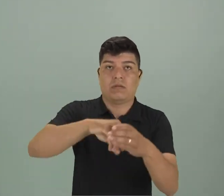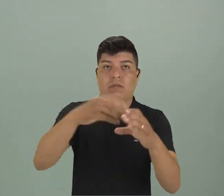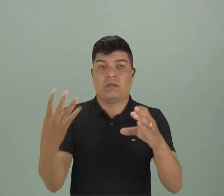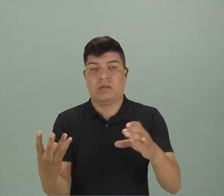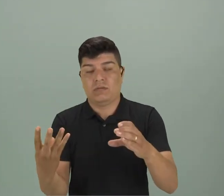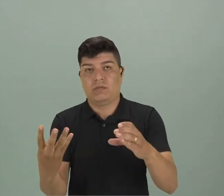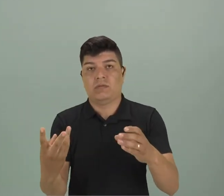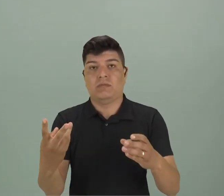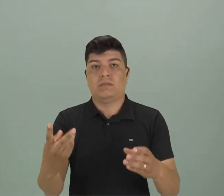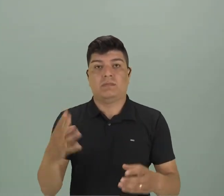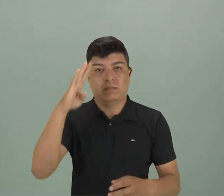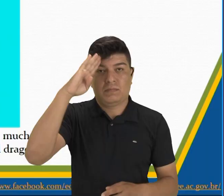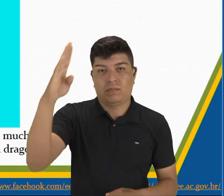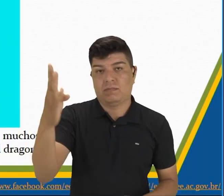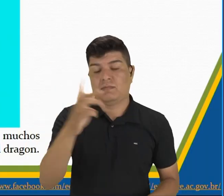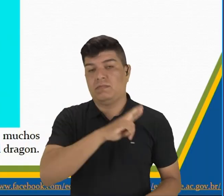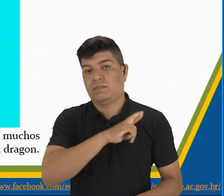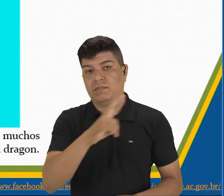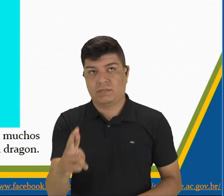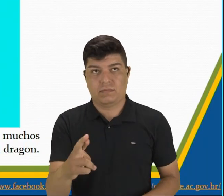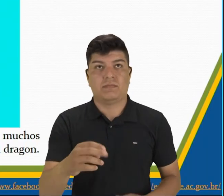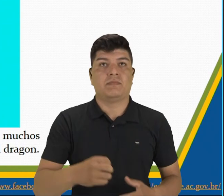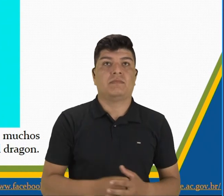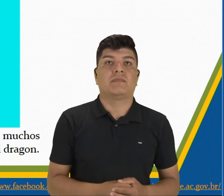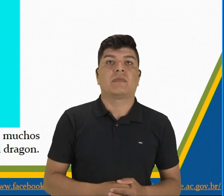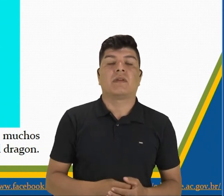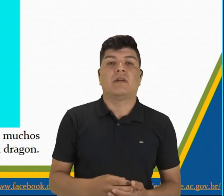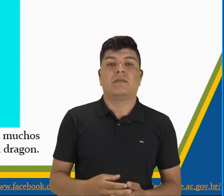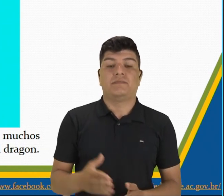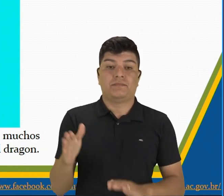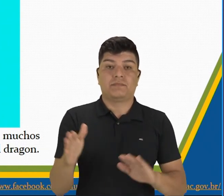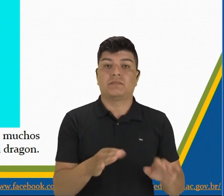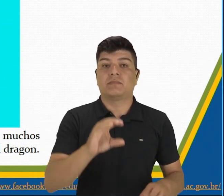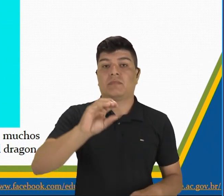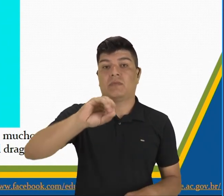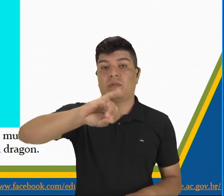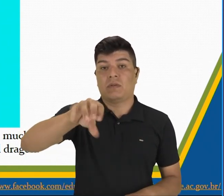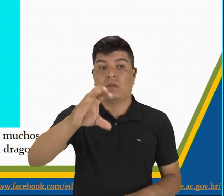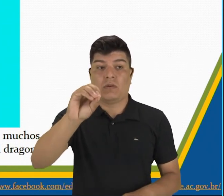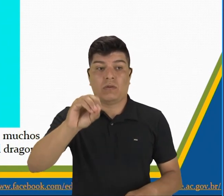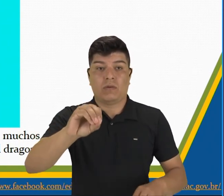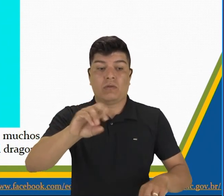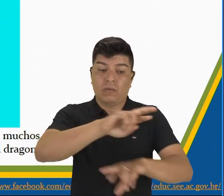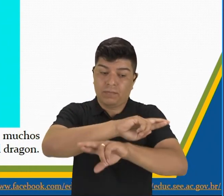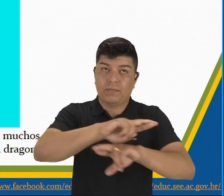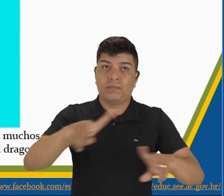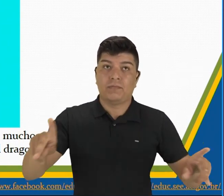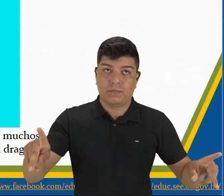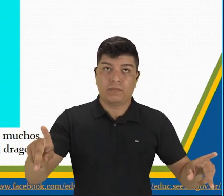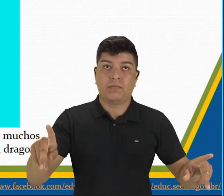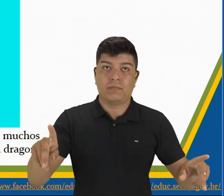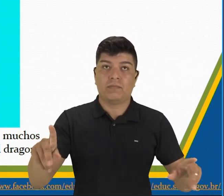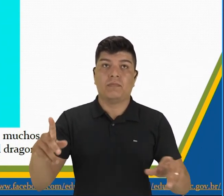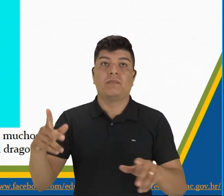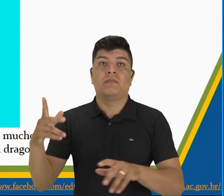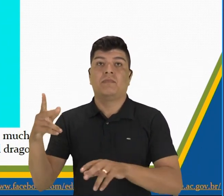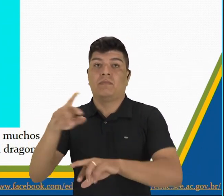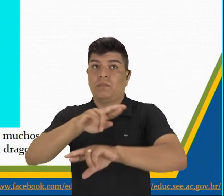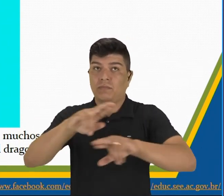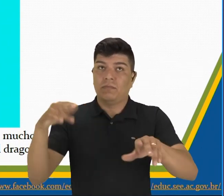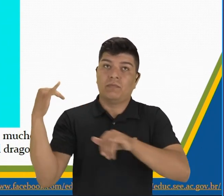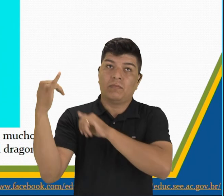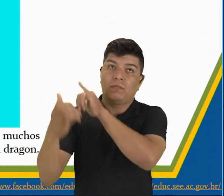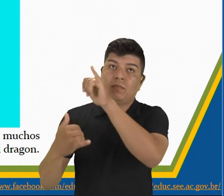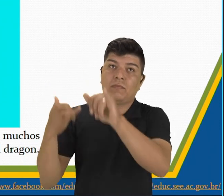religiosidad, ok? Ojo! Diferencias entre una leyenda y un mito.